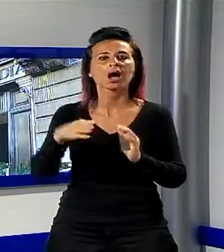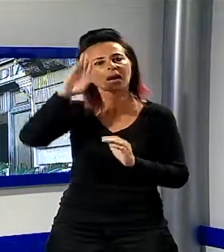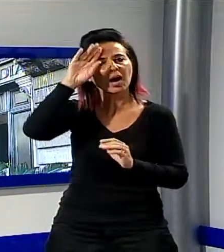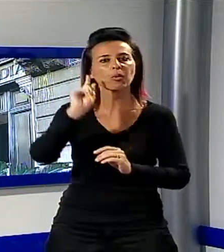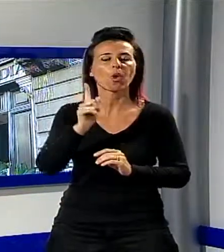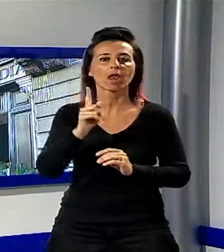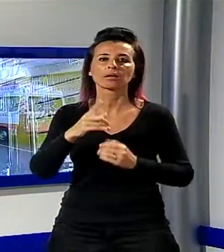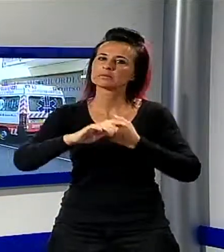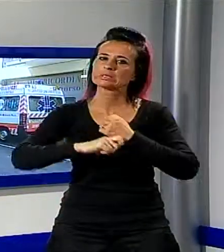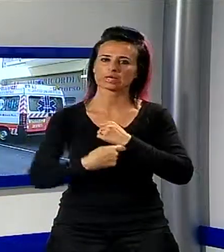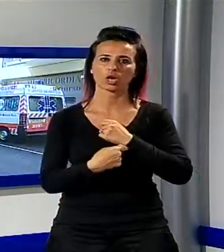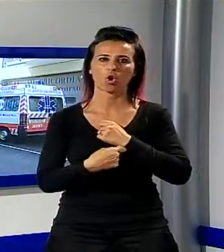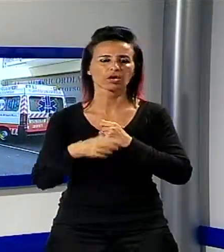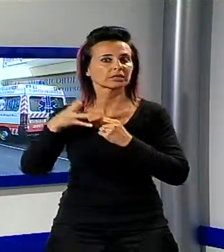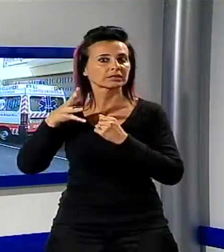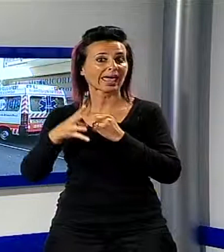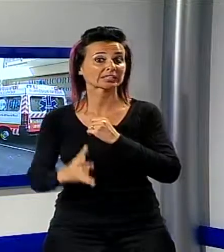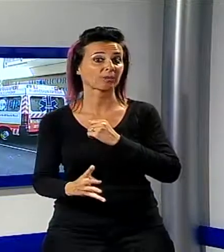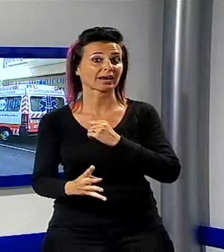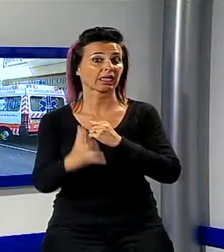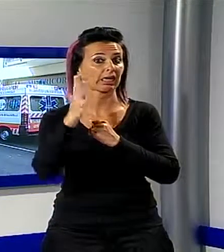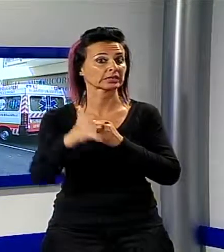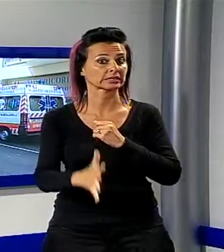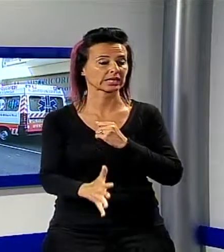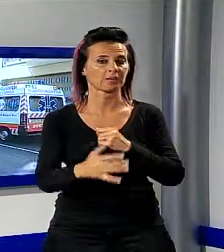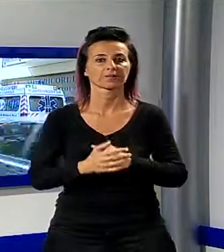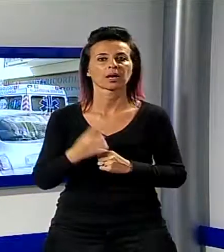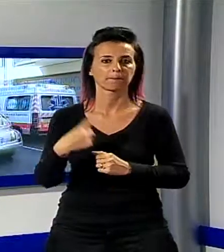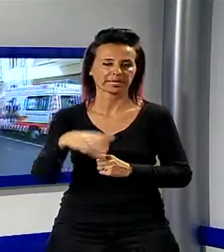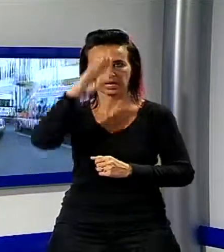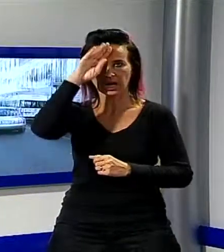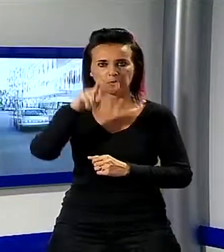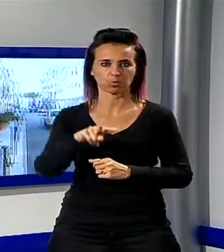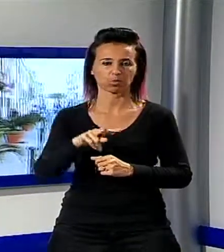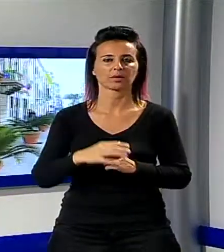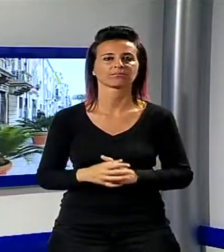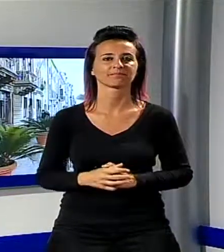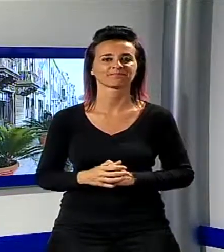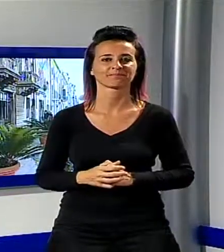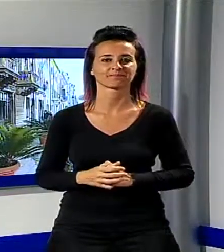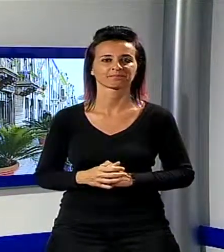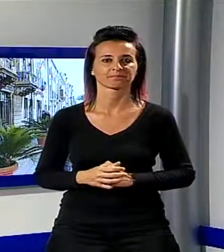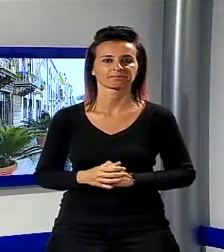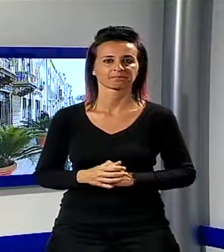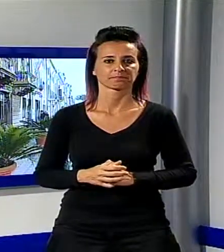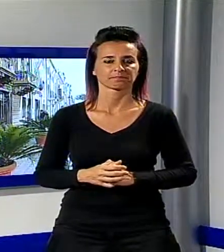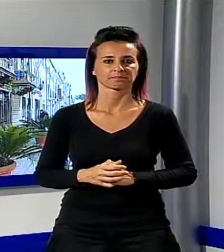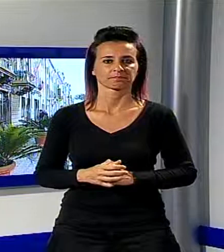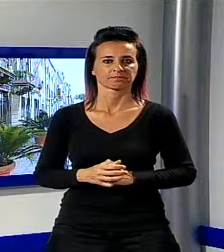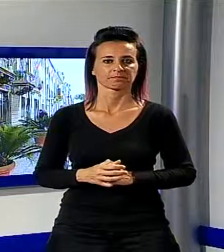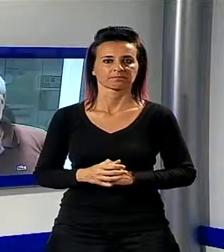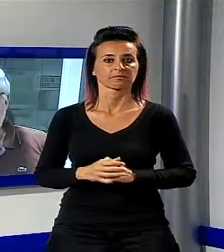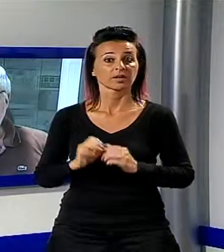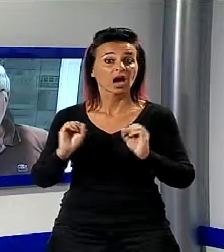collaborazione con il mondo dell'associazionismo. Queste le priorità del nuovo numero uno di Via Cavallotti. Le rivoluzioni spesso